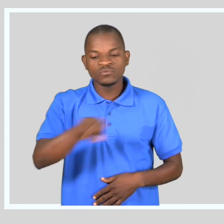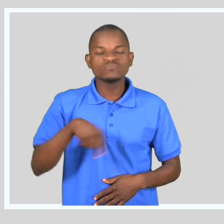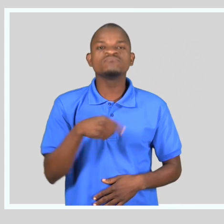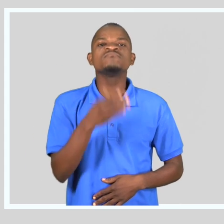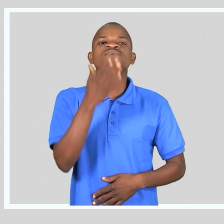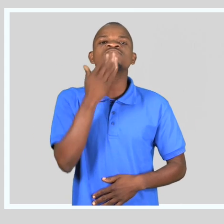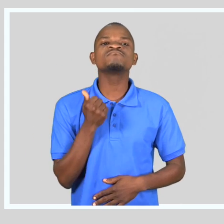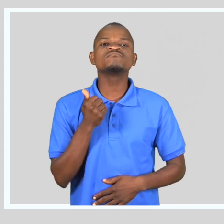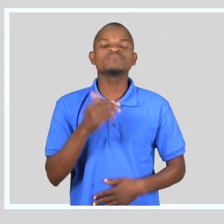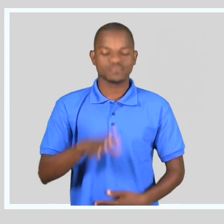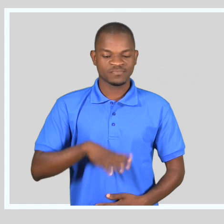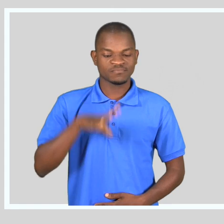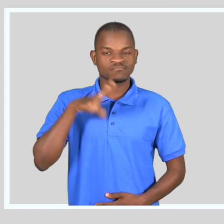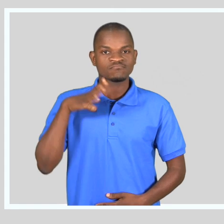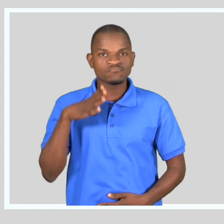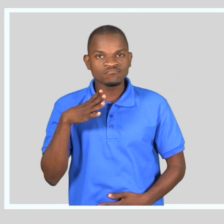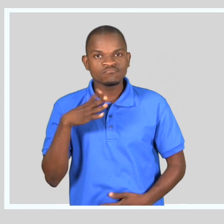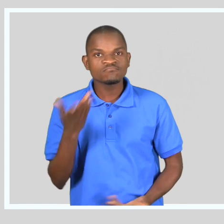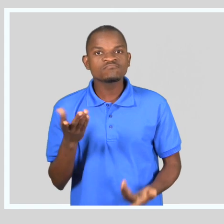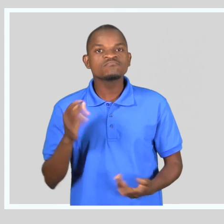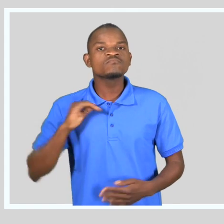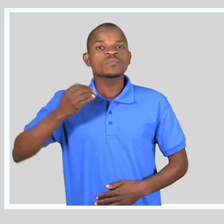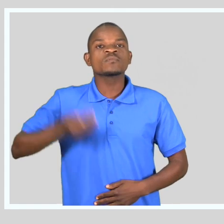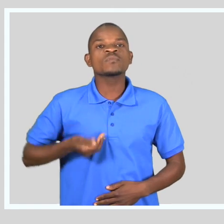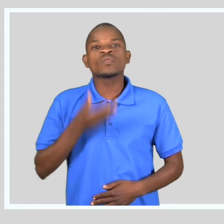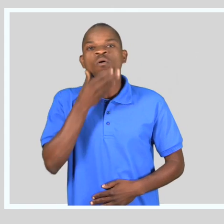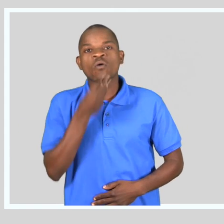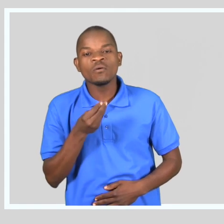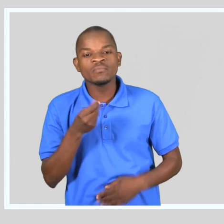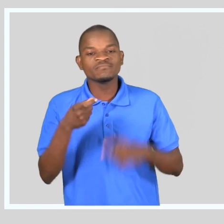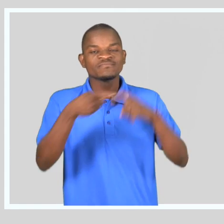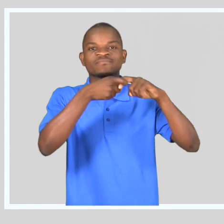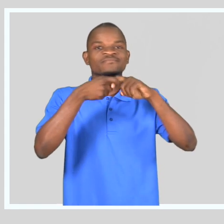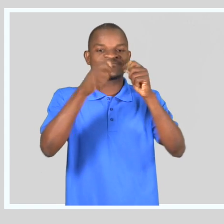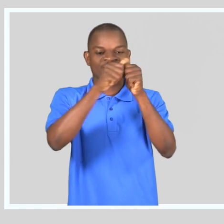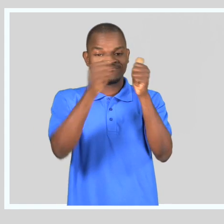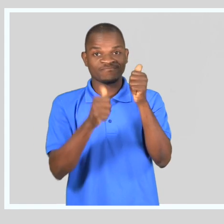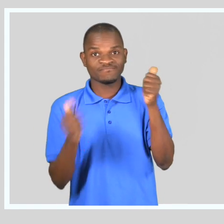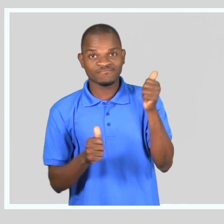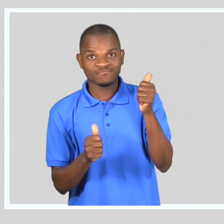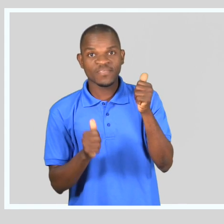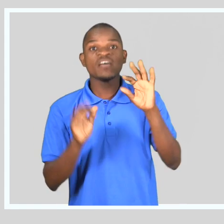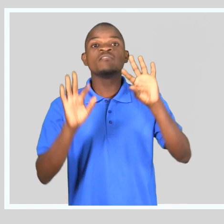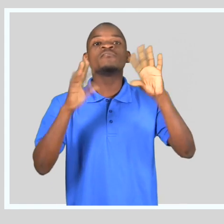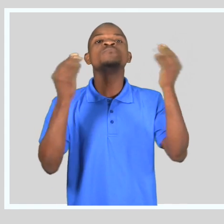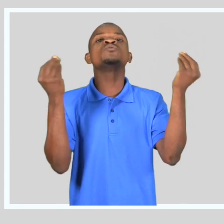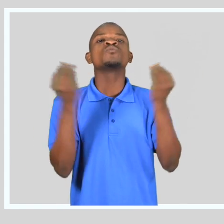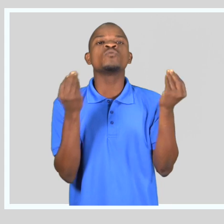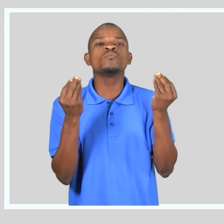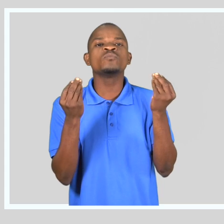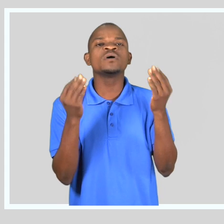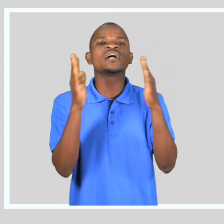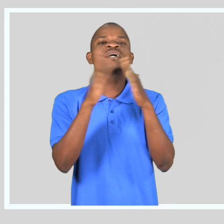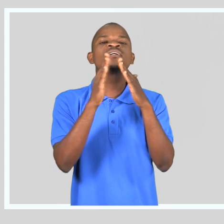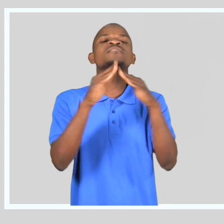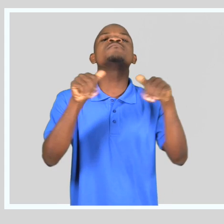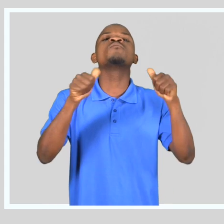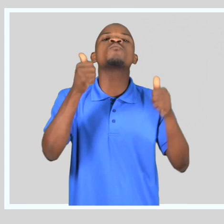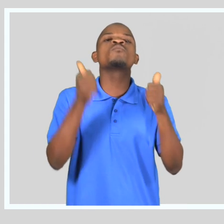idade, sexo, grau parentesco, como vivemos, tipo de casa, material de